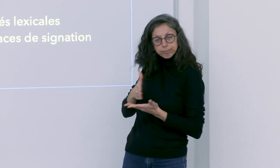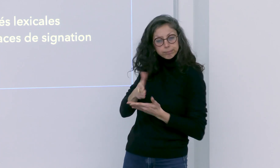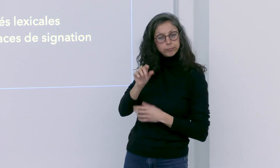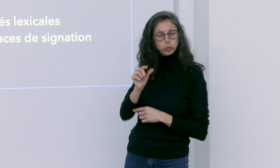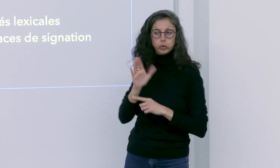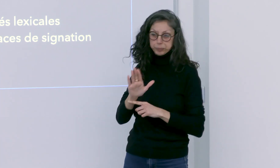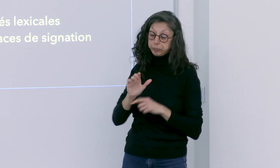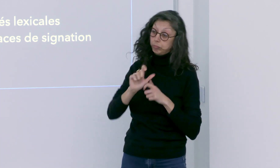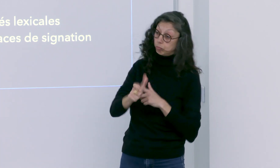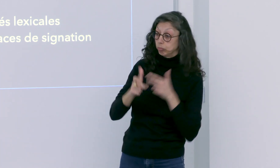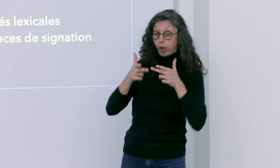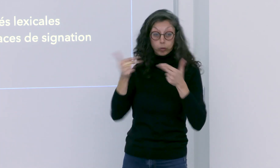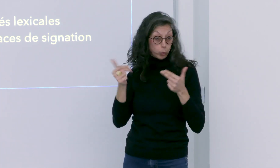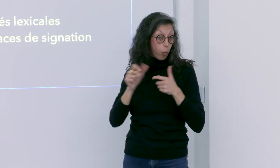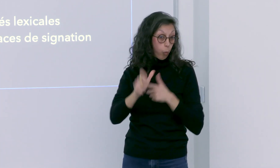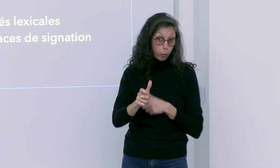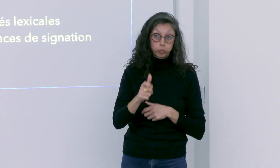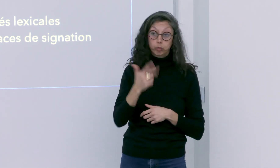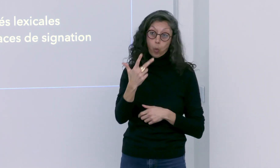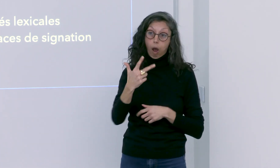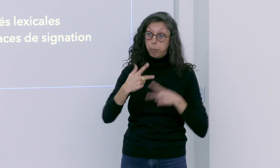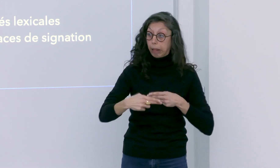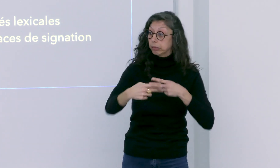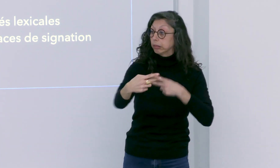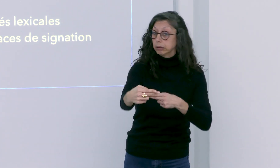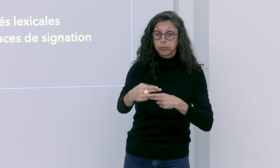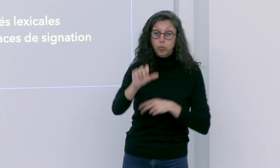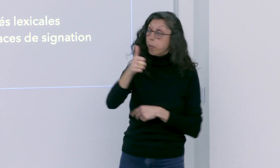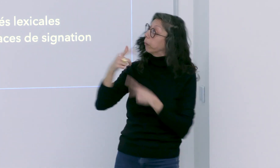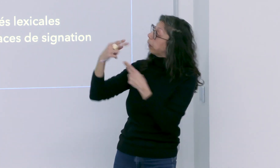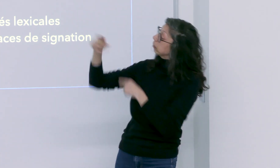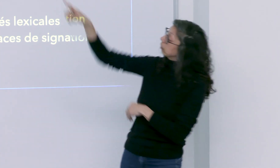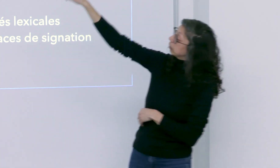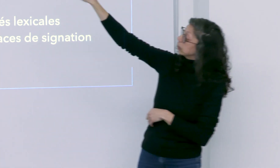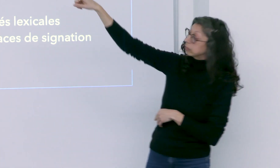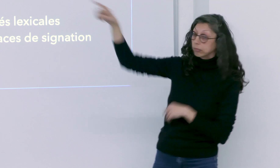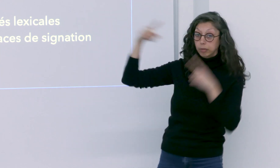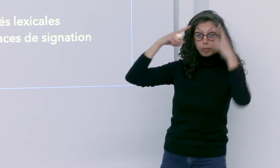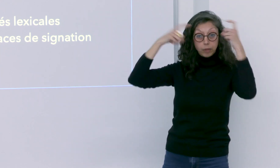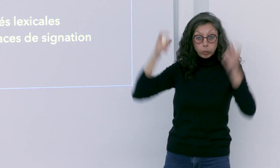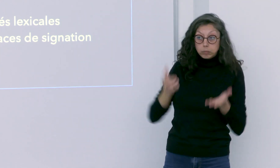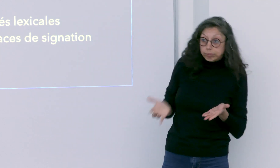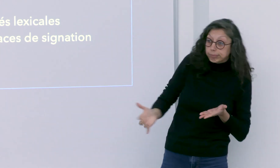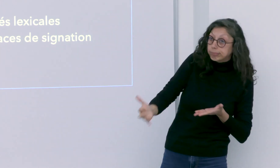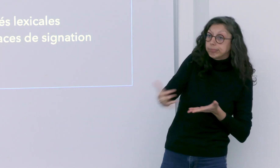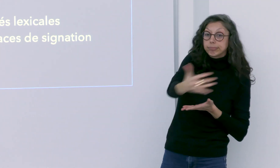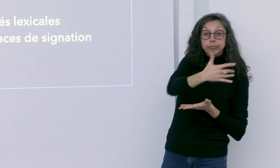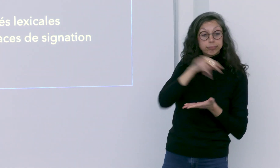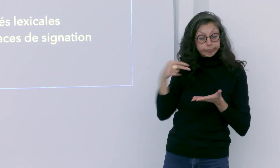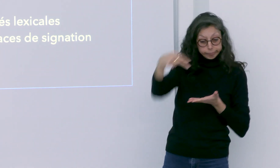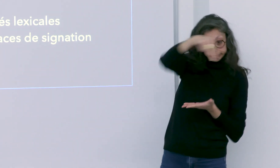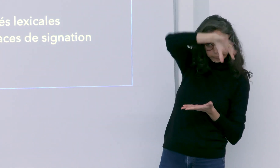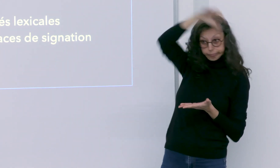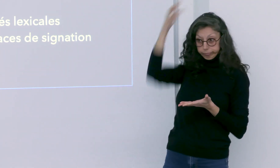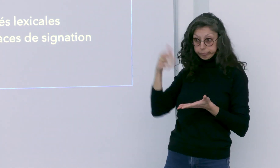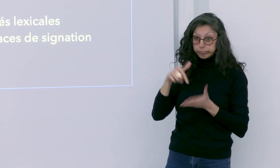Je voudrais tout d'abord vous donner un petit peu de contexte dans lequel j'ai mené cette thèse et puis après je vous présenterai différentes parties. Tout